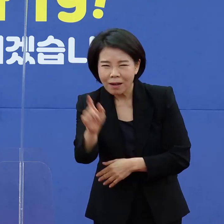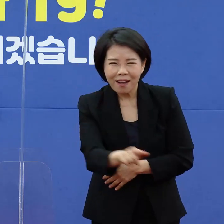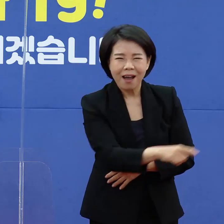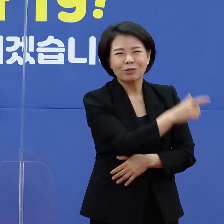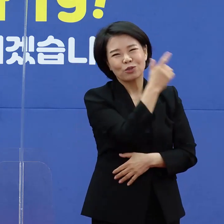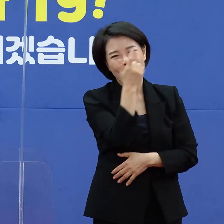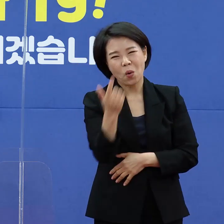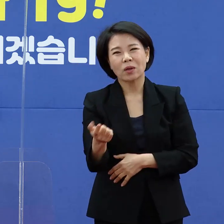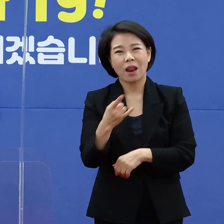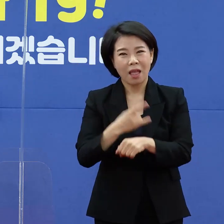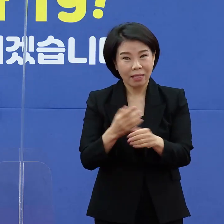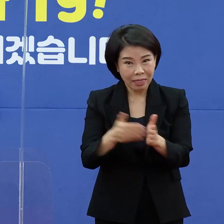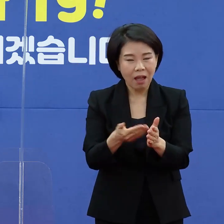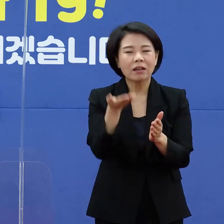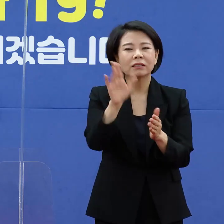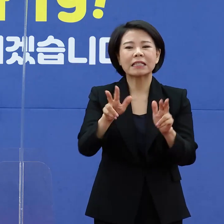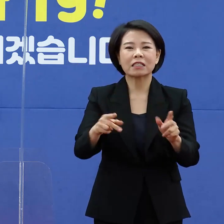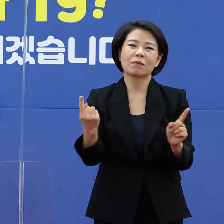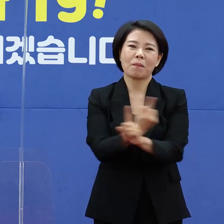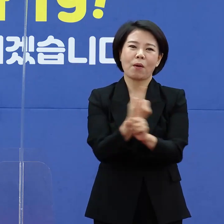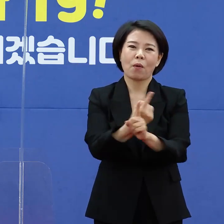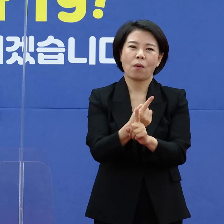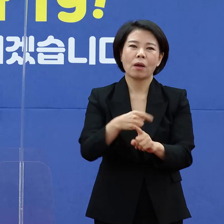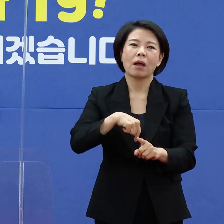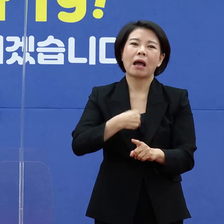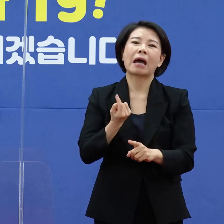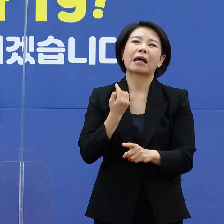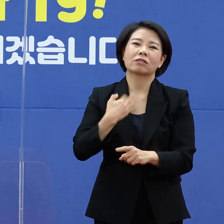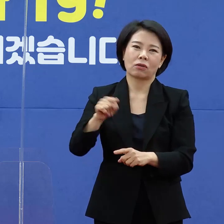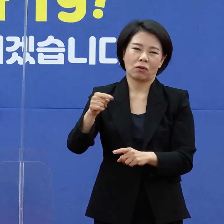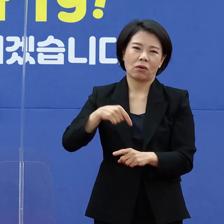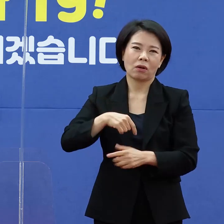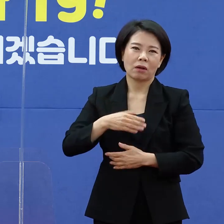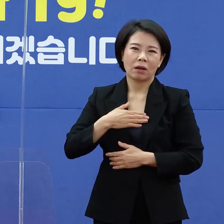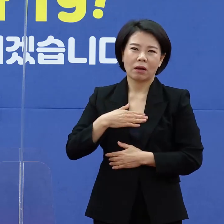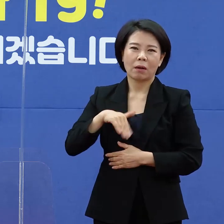것들이 이제는 본인이 상담에 의사하기 때문에